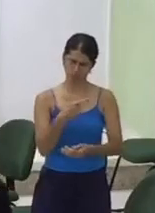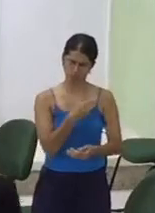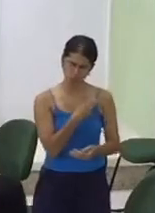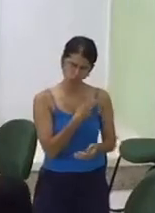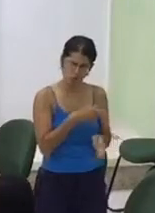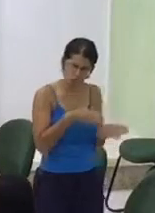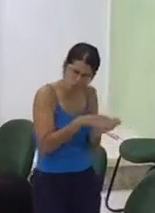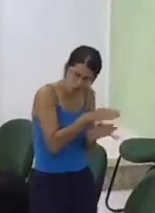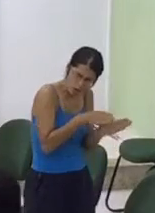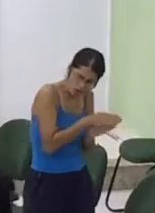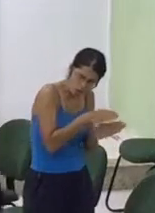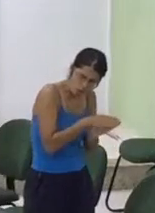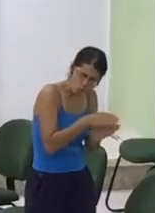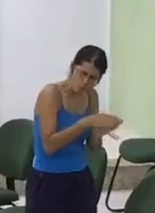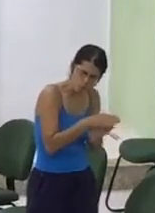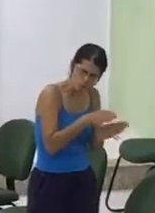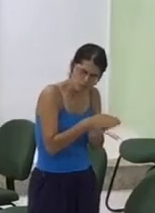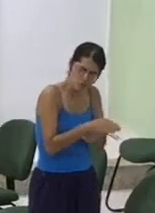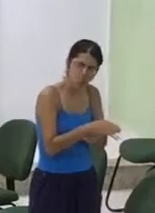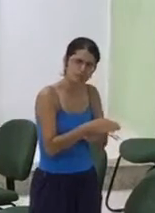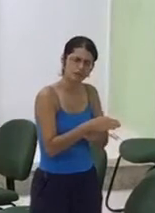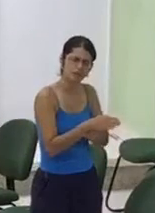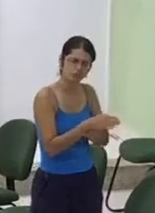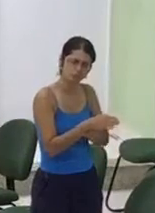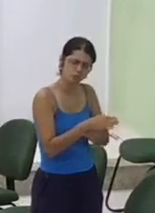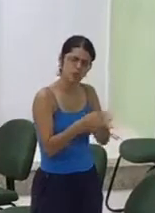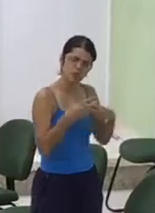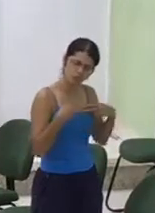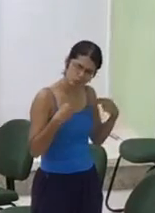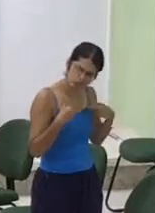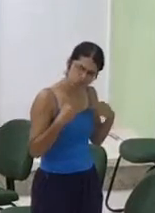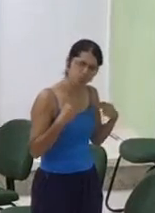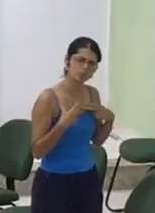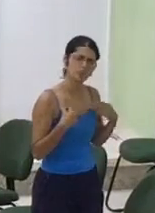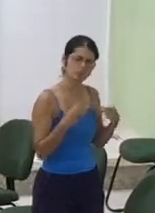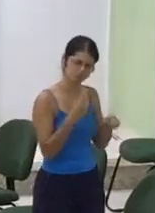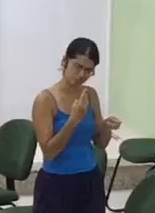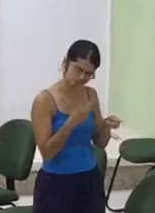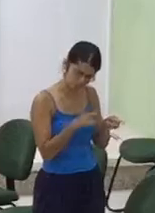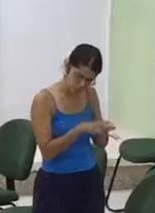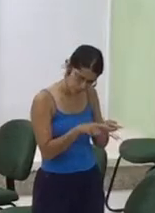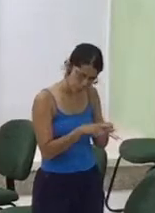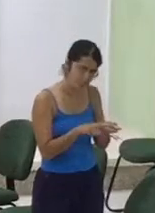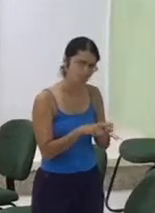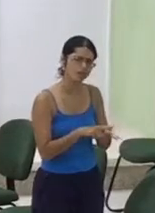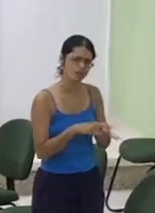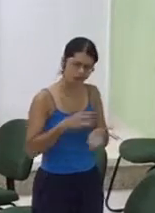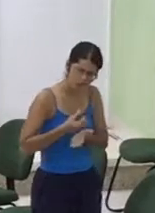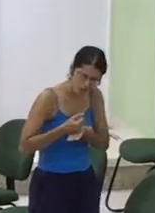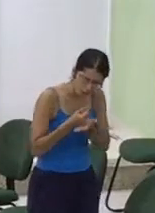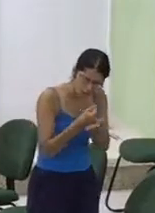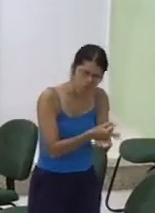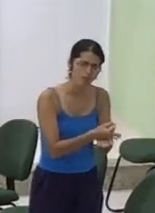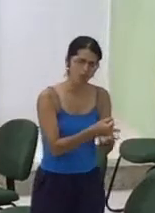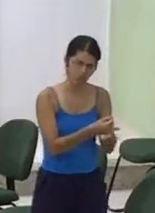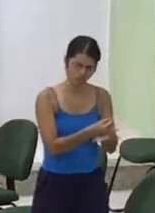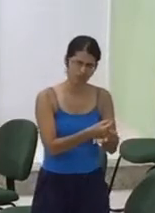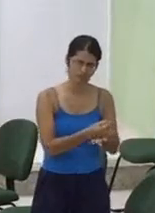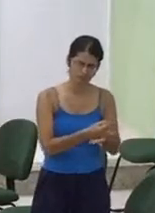Os irmãos Estão sempre fazendo isso Dando suporte Aconselhando E consolando E tuas orelhas Elas